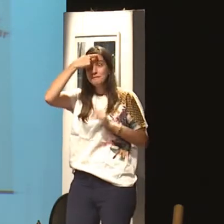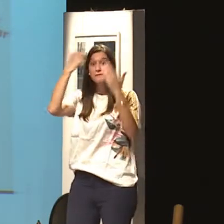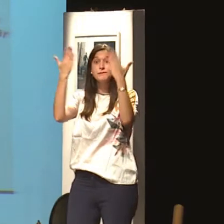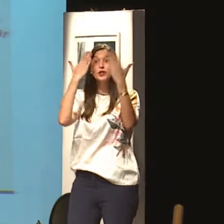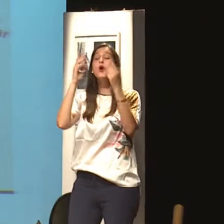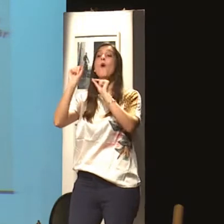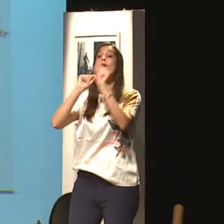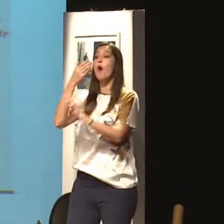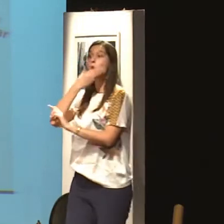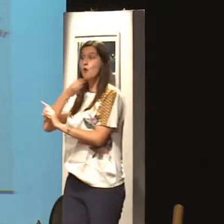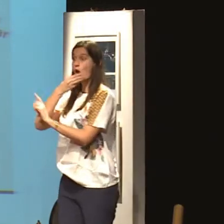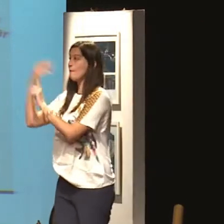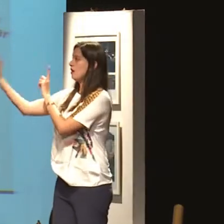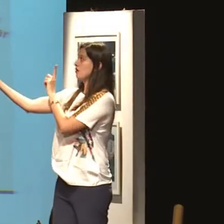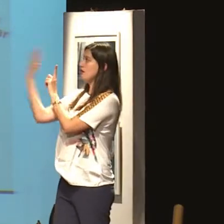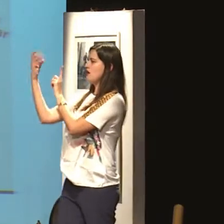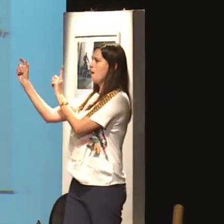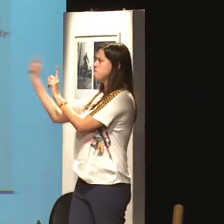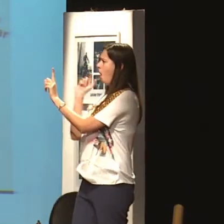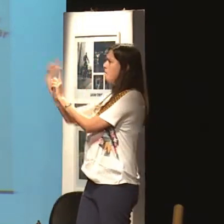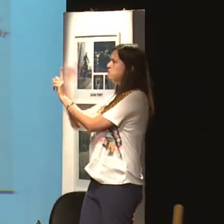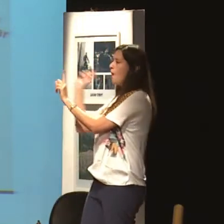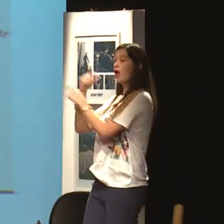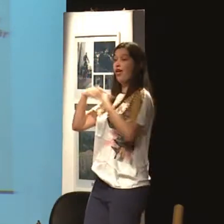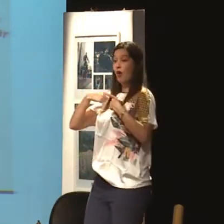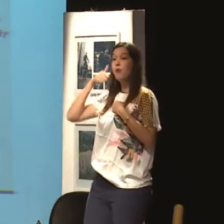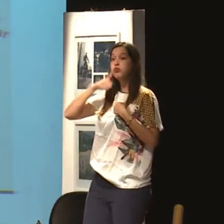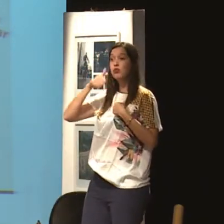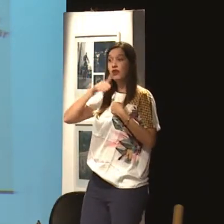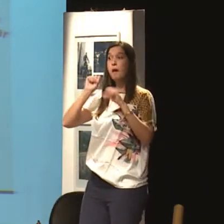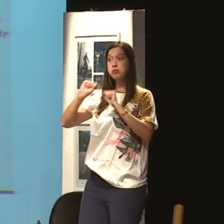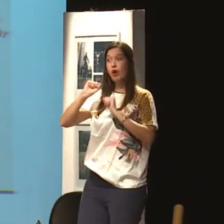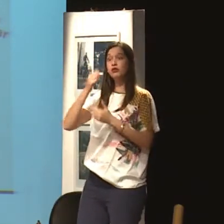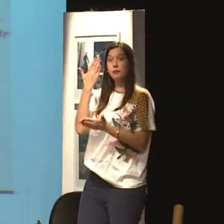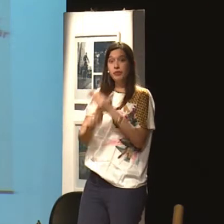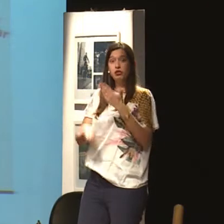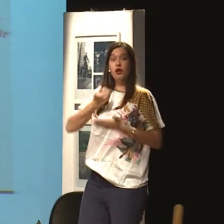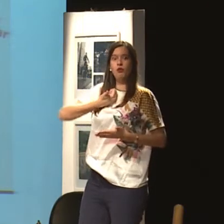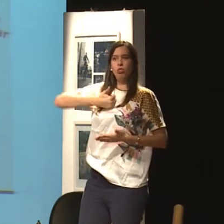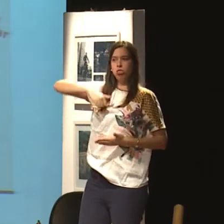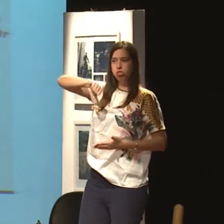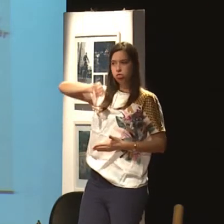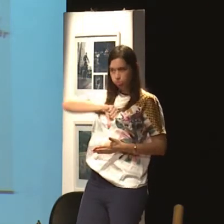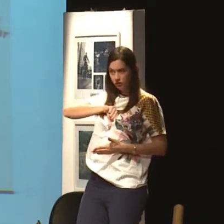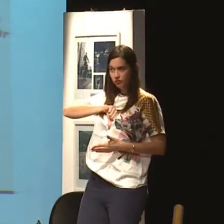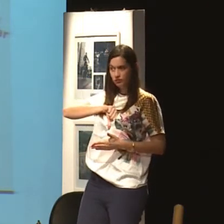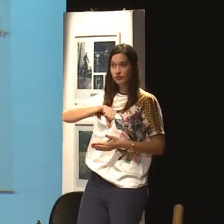Tudo isso são coisas psicológicas que o homem faz. São palavras, são frases que ele faz. E a mulher vai